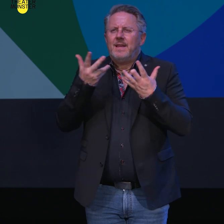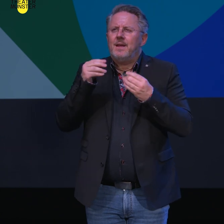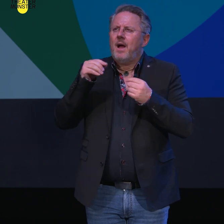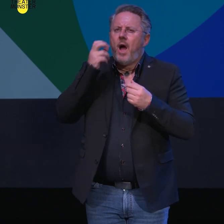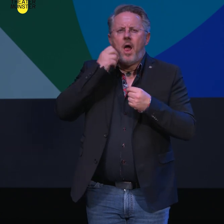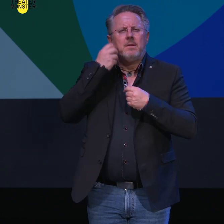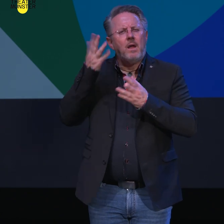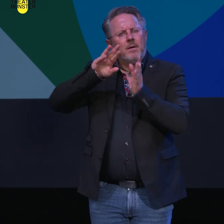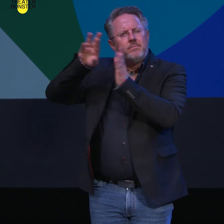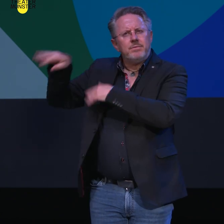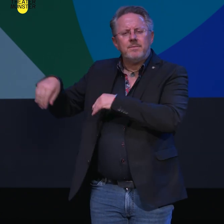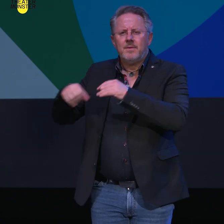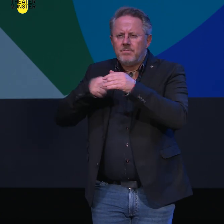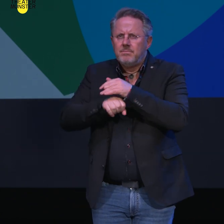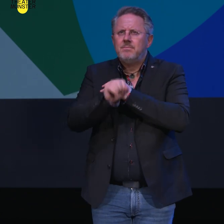hinausträgt.